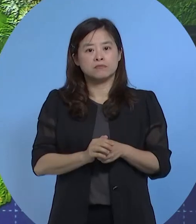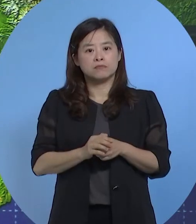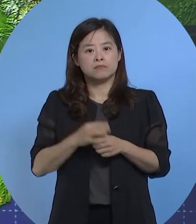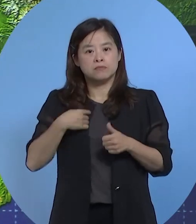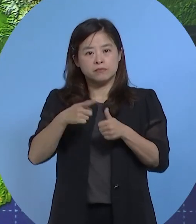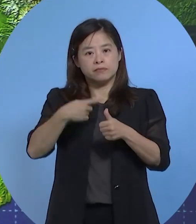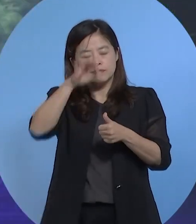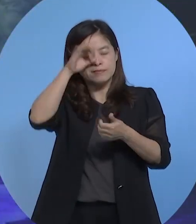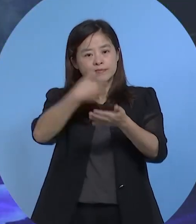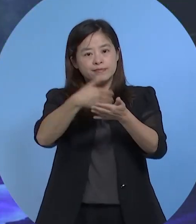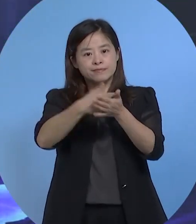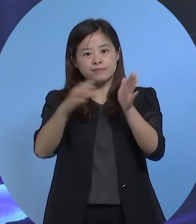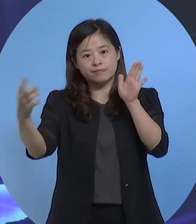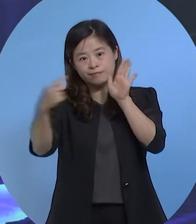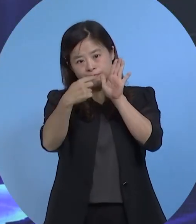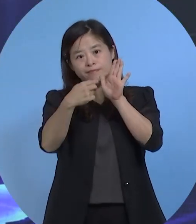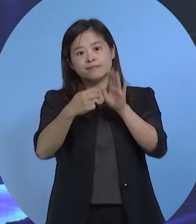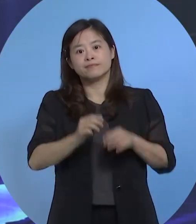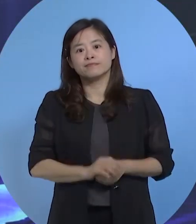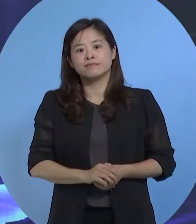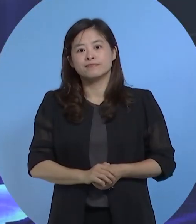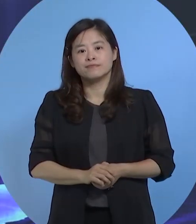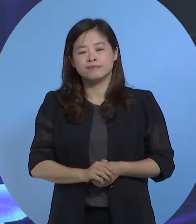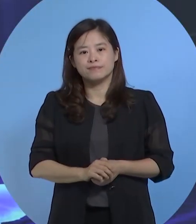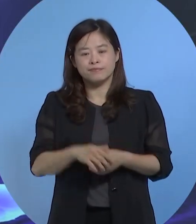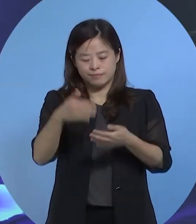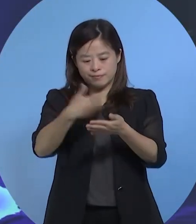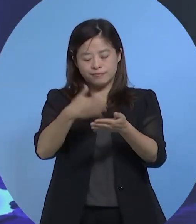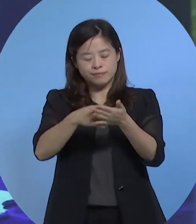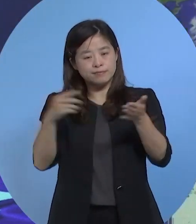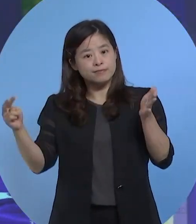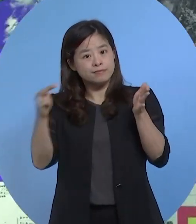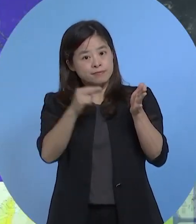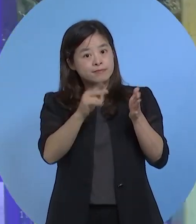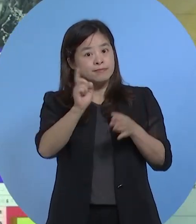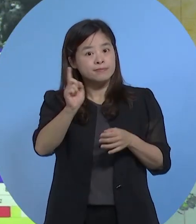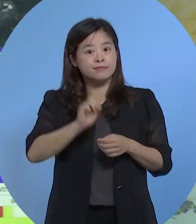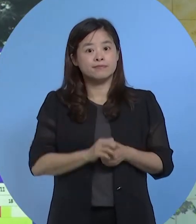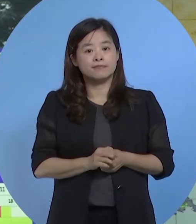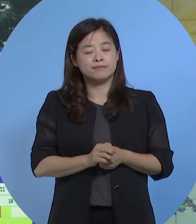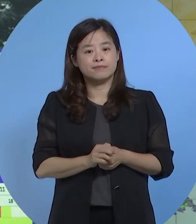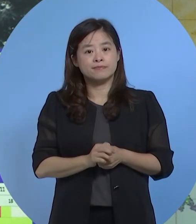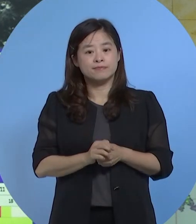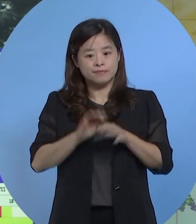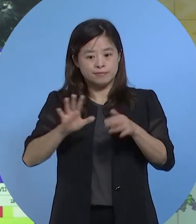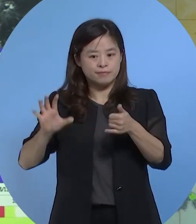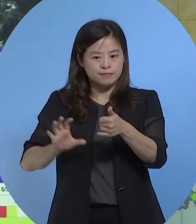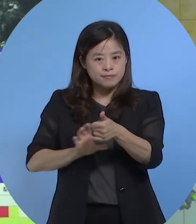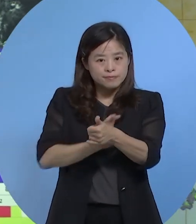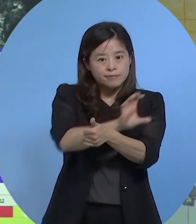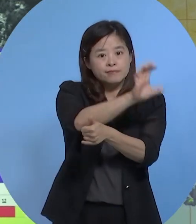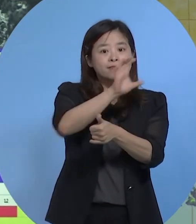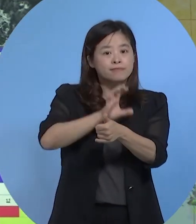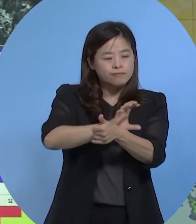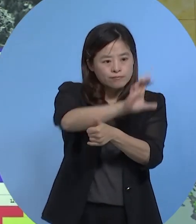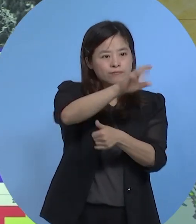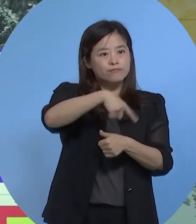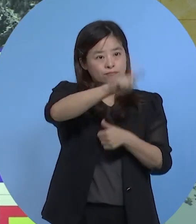达回波图来看到目前降雨的状态从雷达回波图上我们可以看到虽然台风逐渐的远离进入中国大陆了